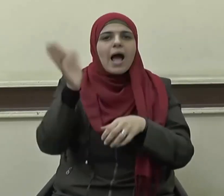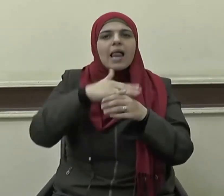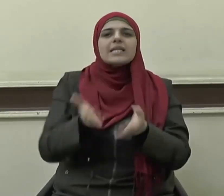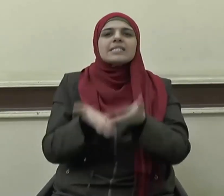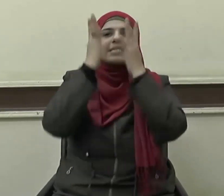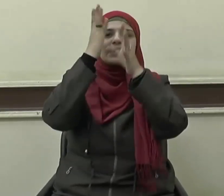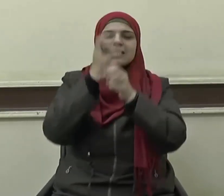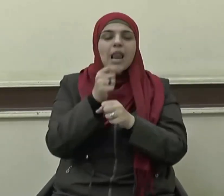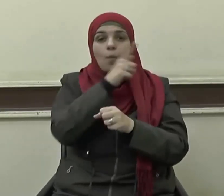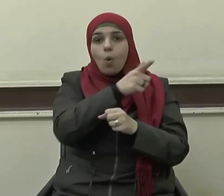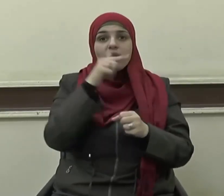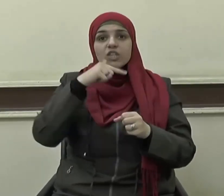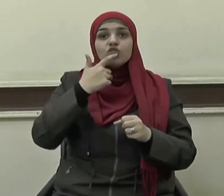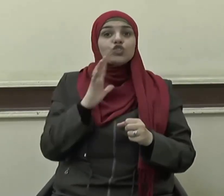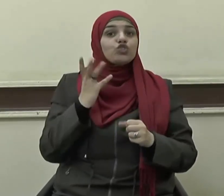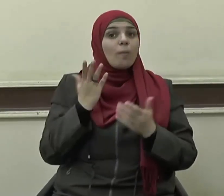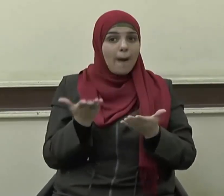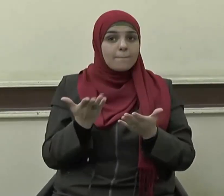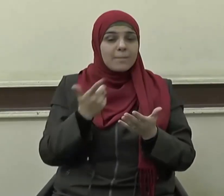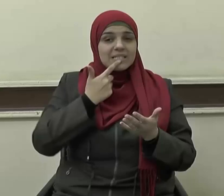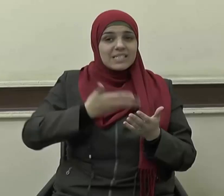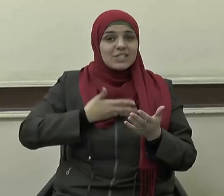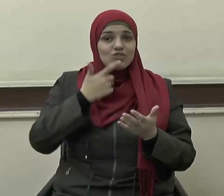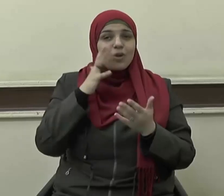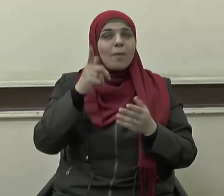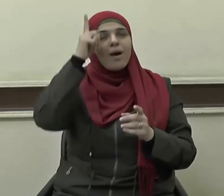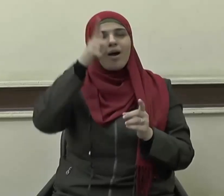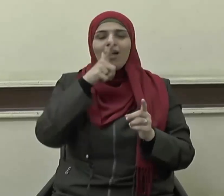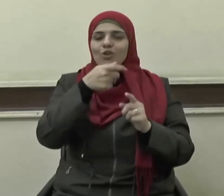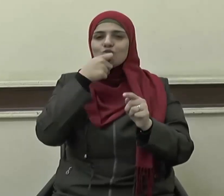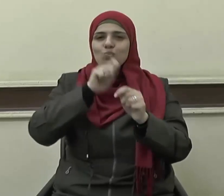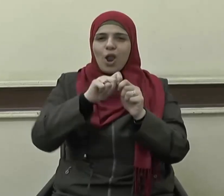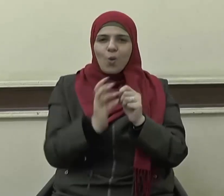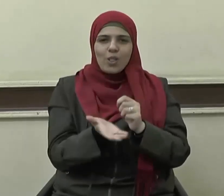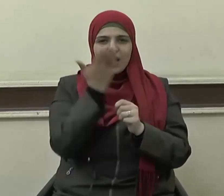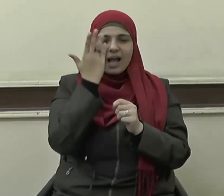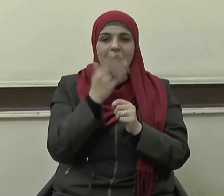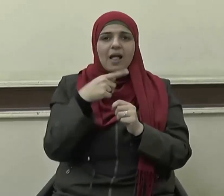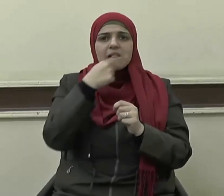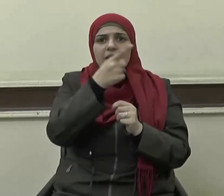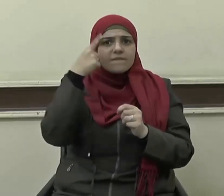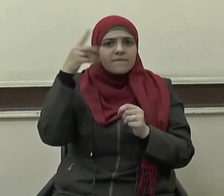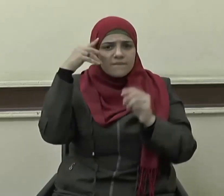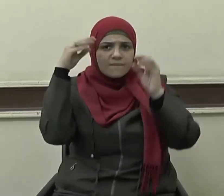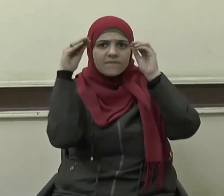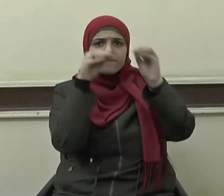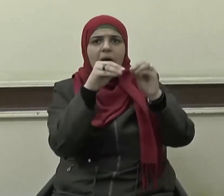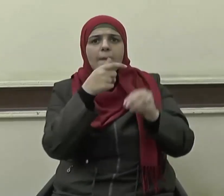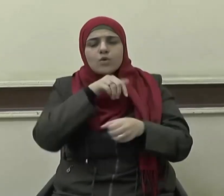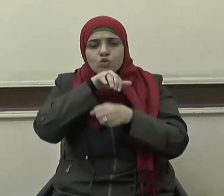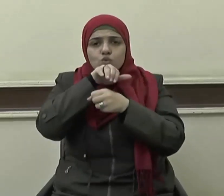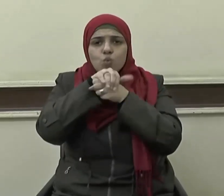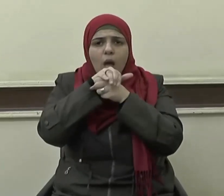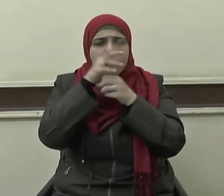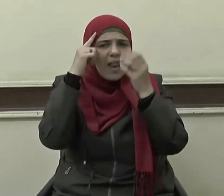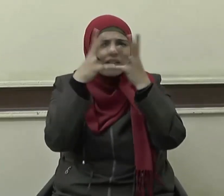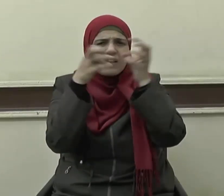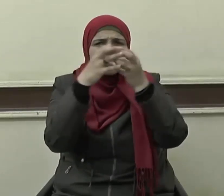وهو في مرحلة الشباب فقال سبحانه ففهمناها سليمان وكلا